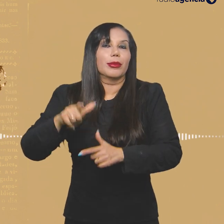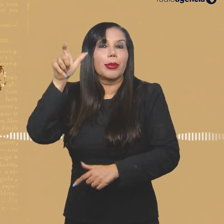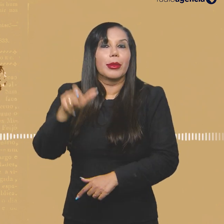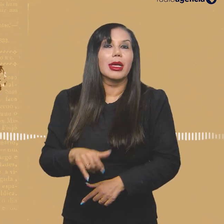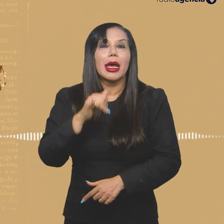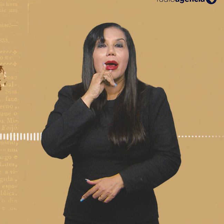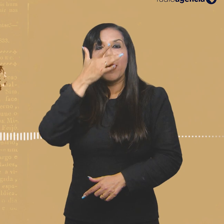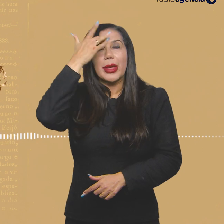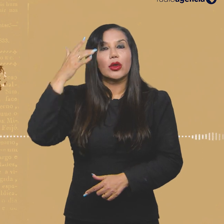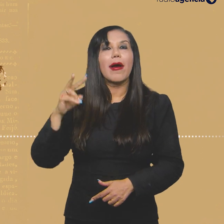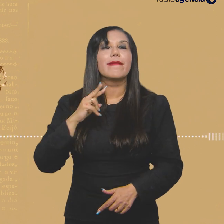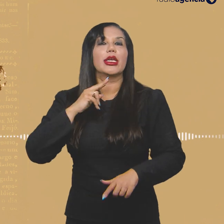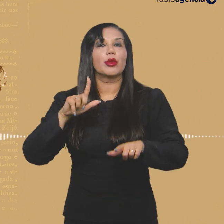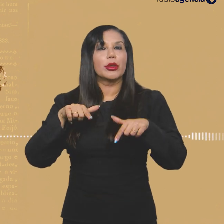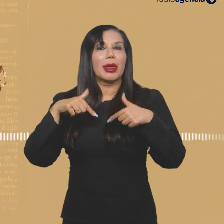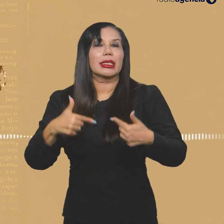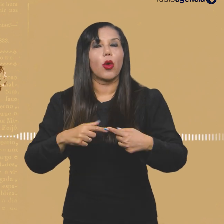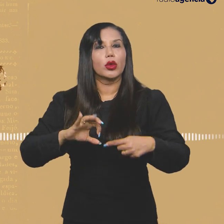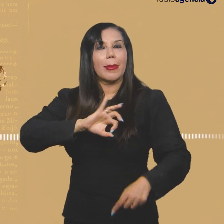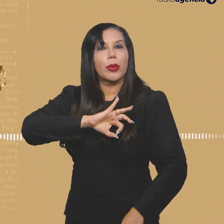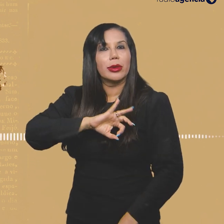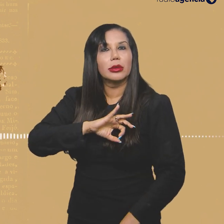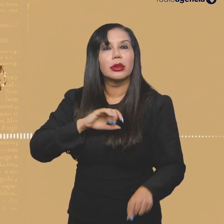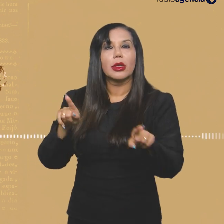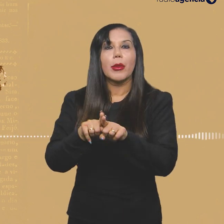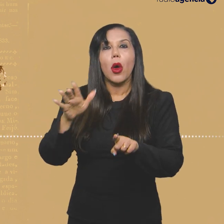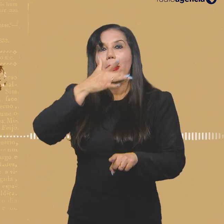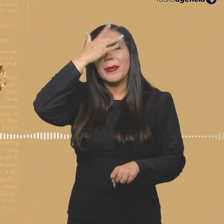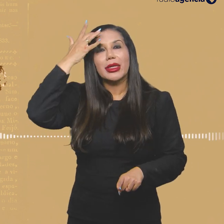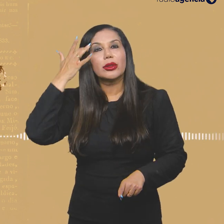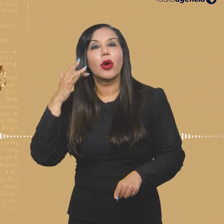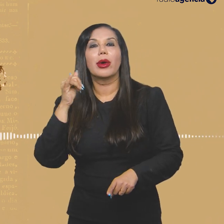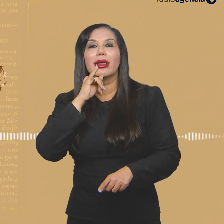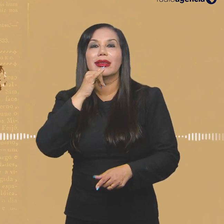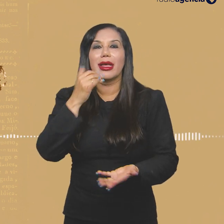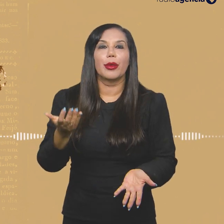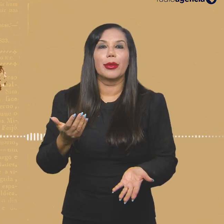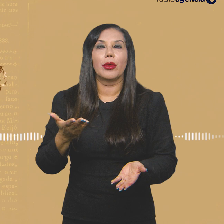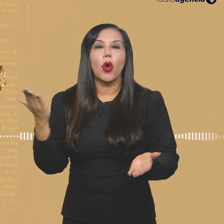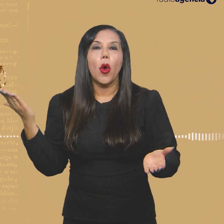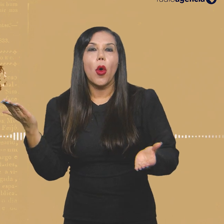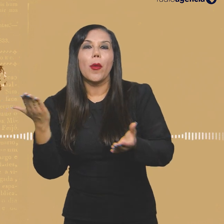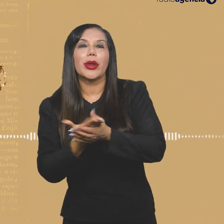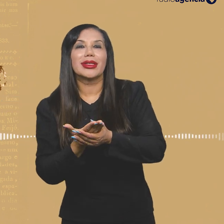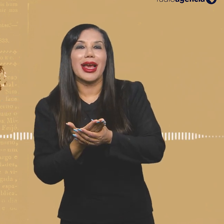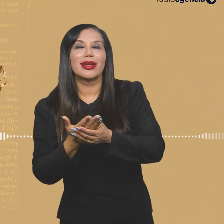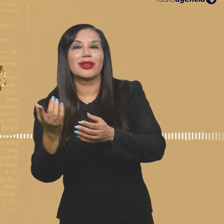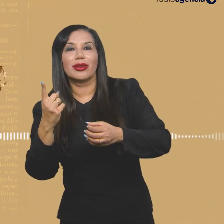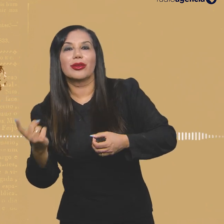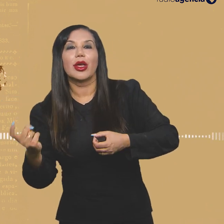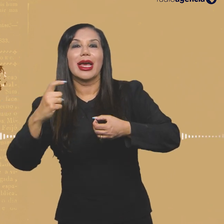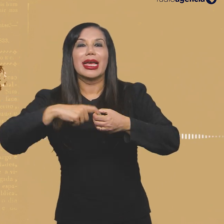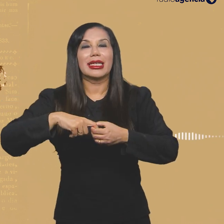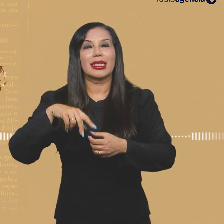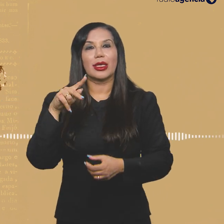seja desde uma pessoa que foi vítima de uma ação policial, seja desde uma pessoa que foi despachada por um processo de